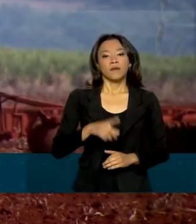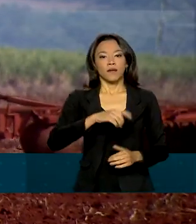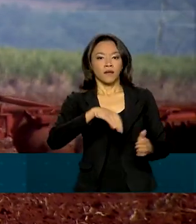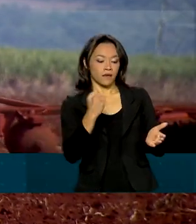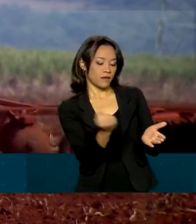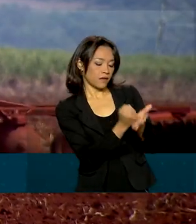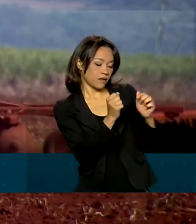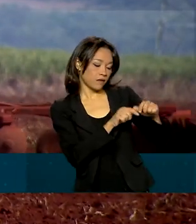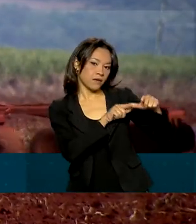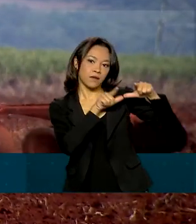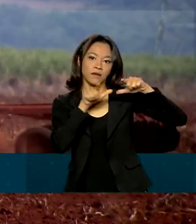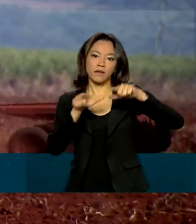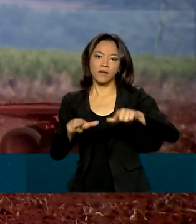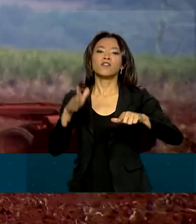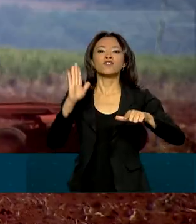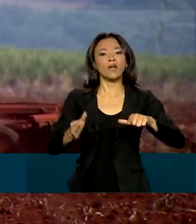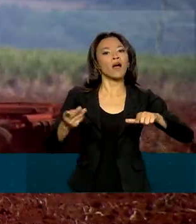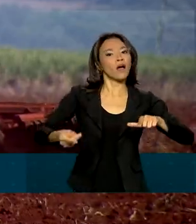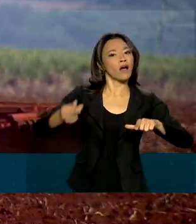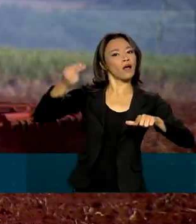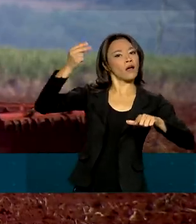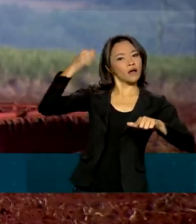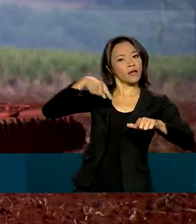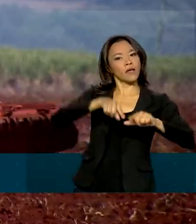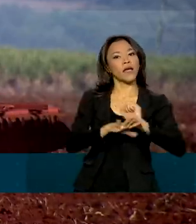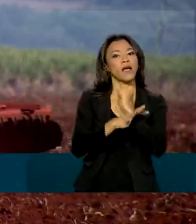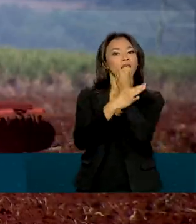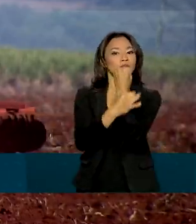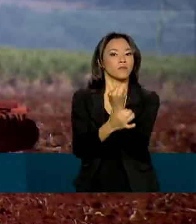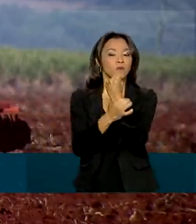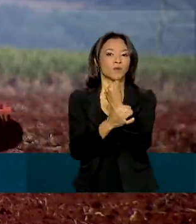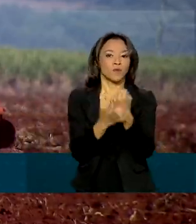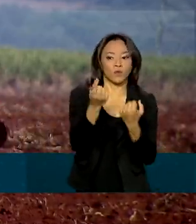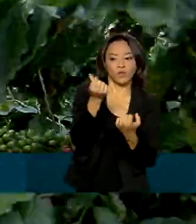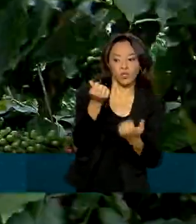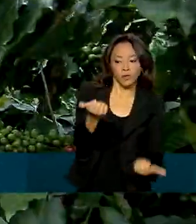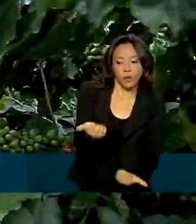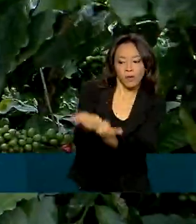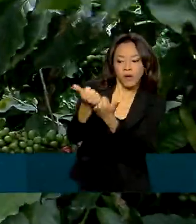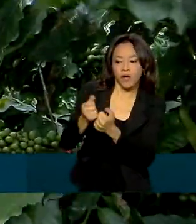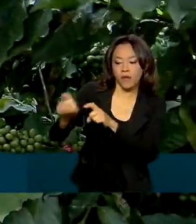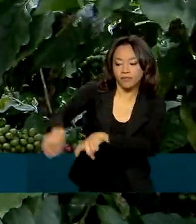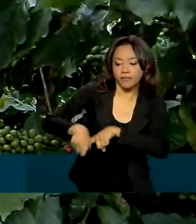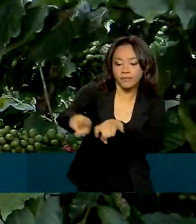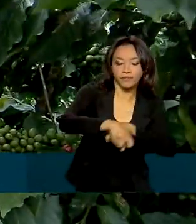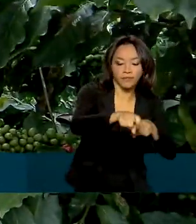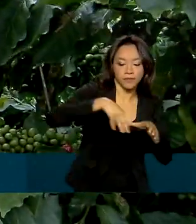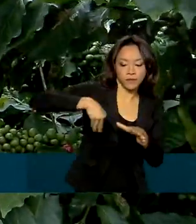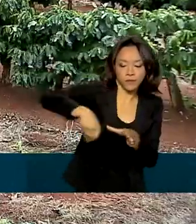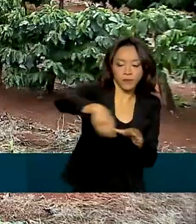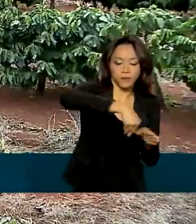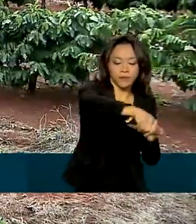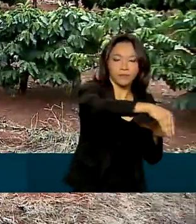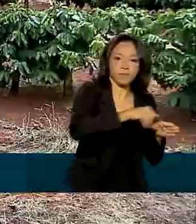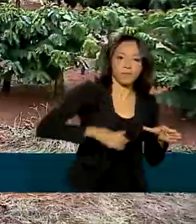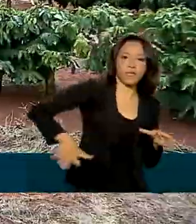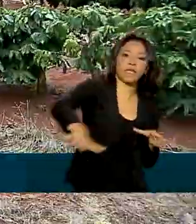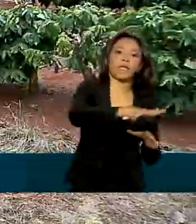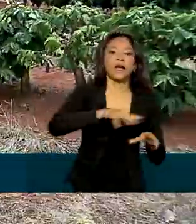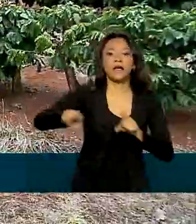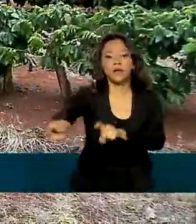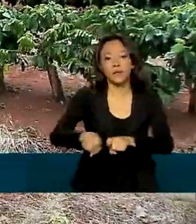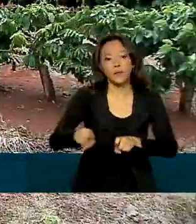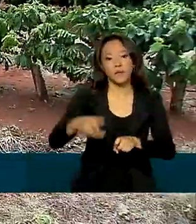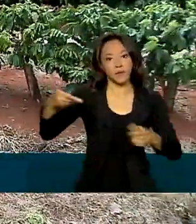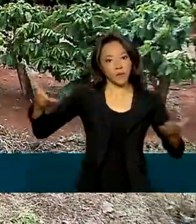rural já existia como garantia de recursos para o desenvolvimento de plantações e empreendimentos rurais. E hoje é um